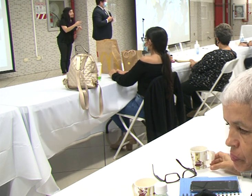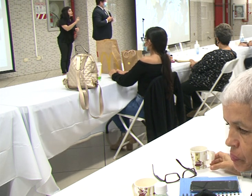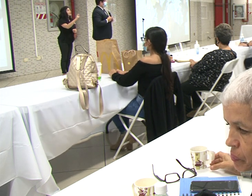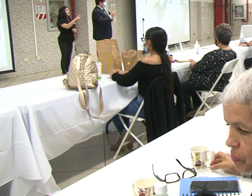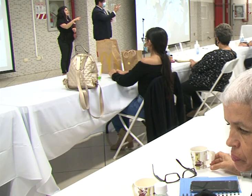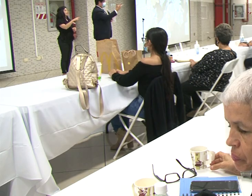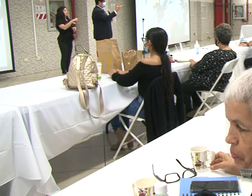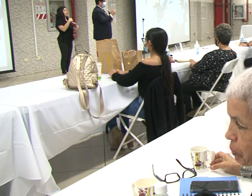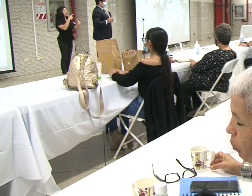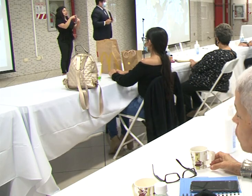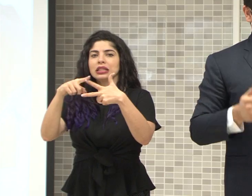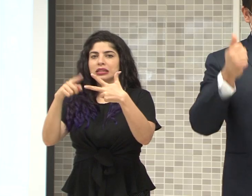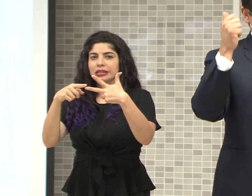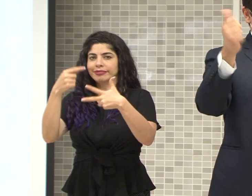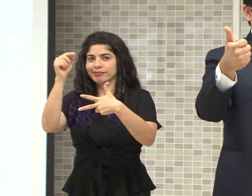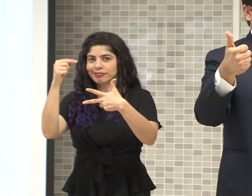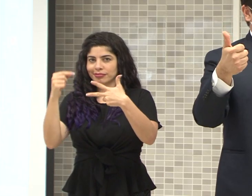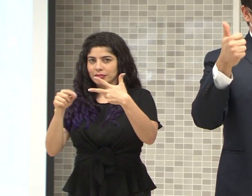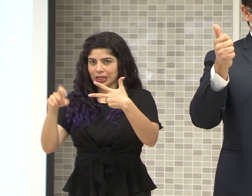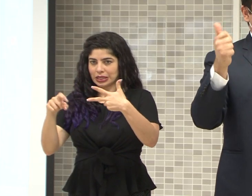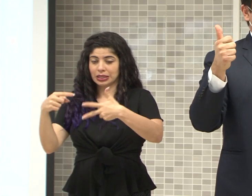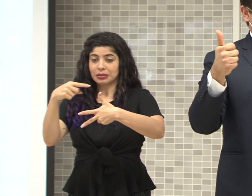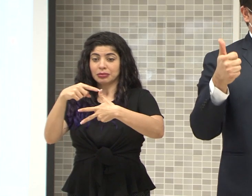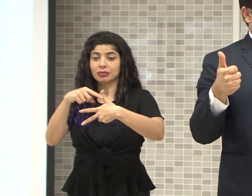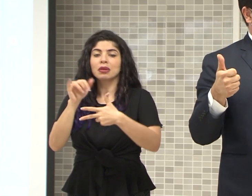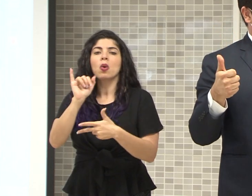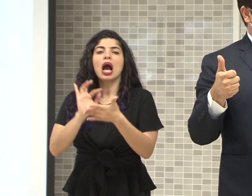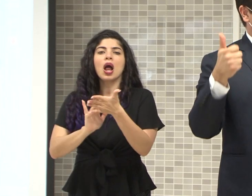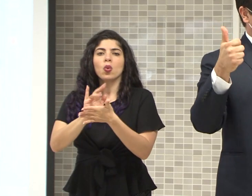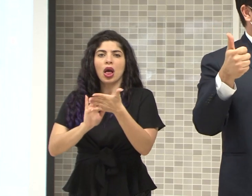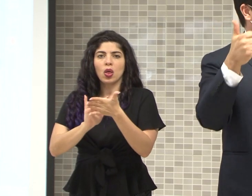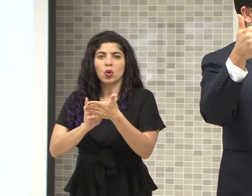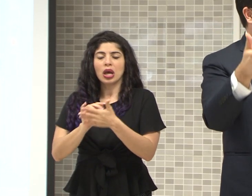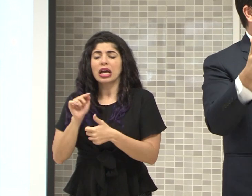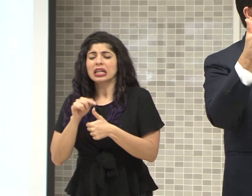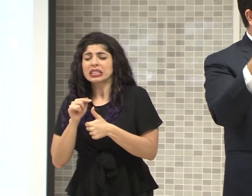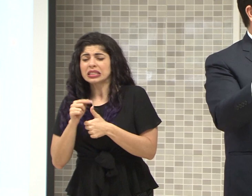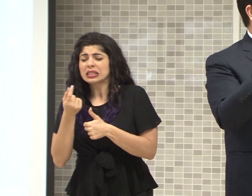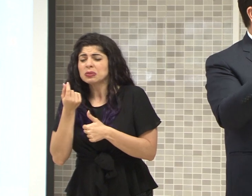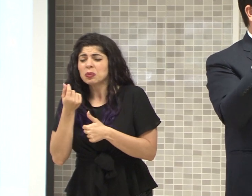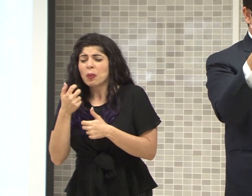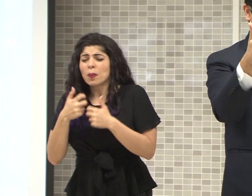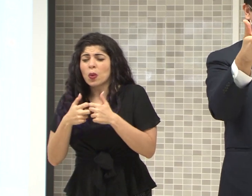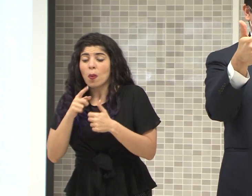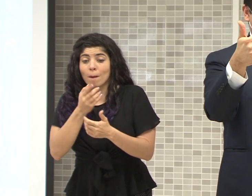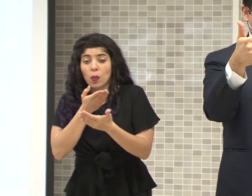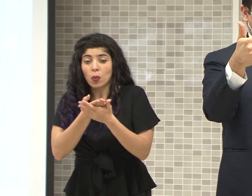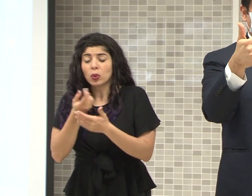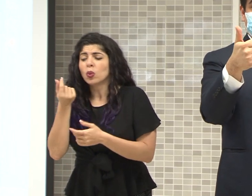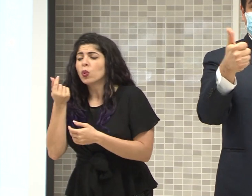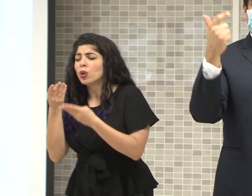validar tres cosas. Una, es la calculadora. ¿Qué tanto del problema nos resuelve cada propuesta?